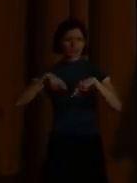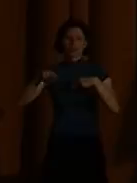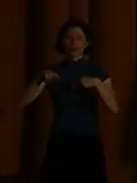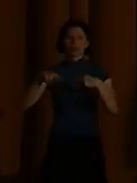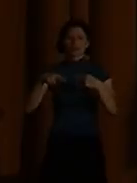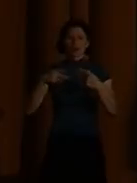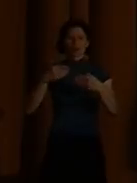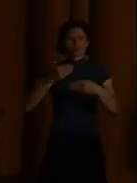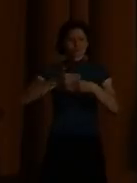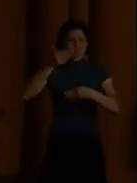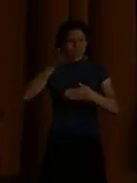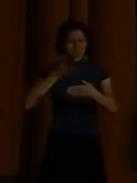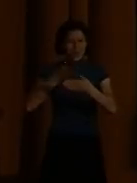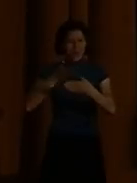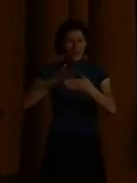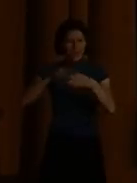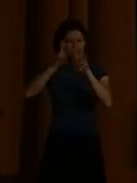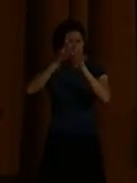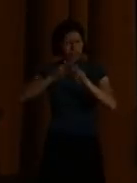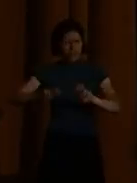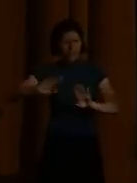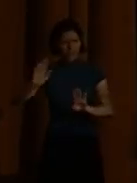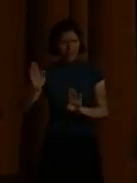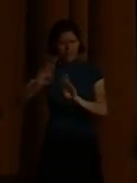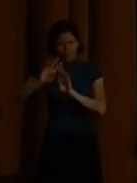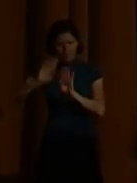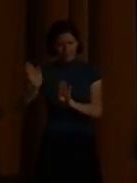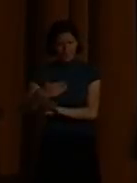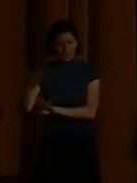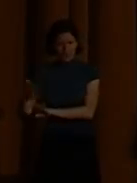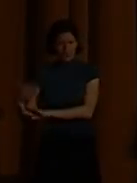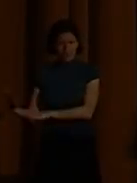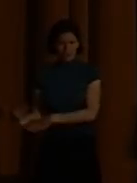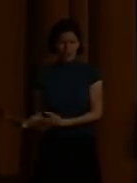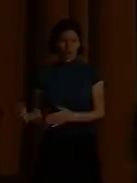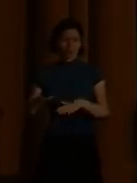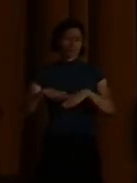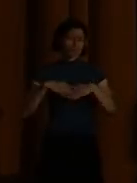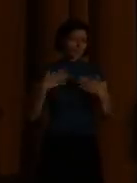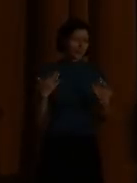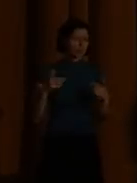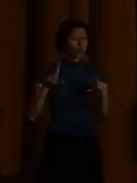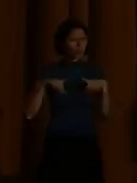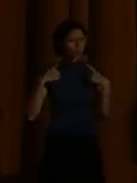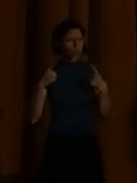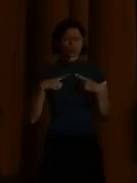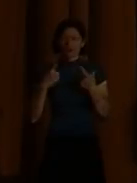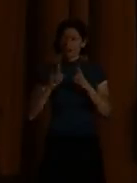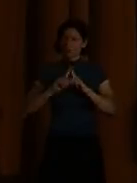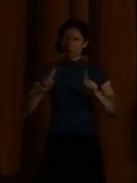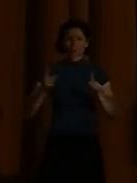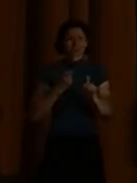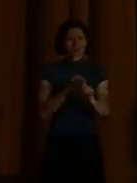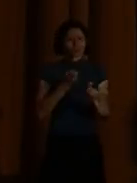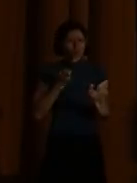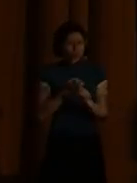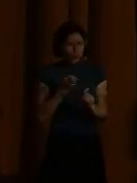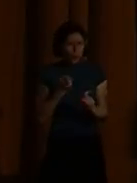Um die Zuordnung von Ressourcen. Um Schülgebäude.